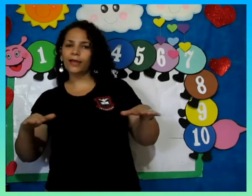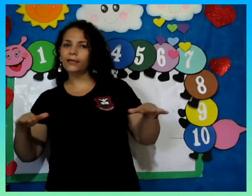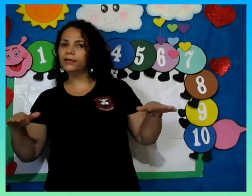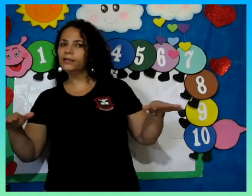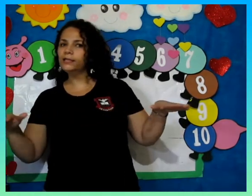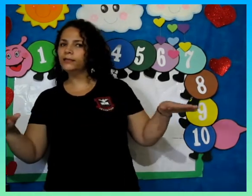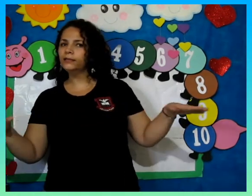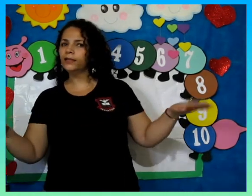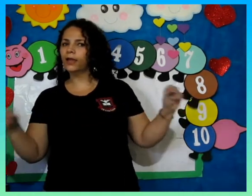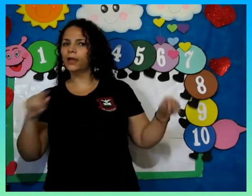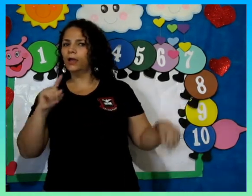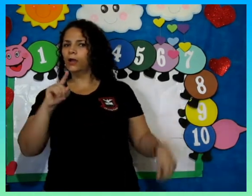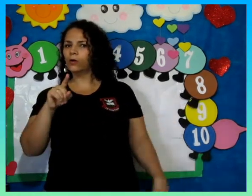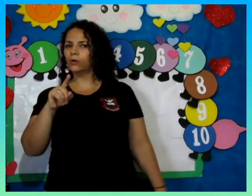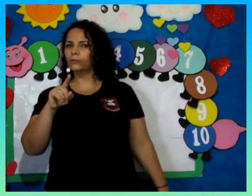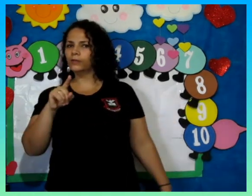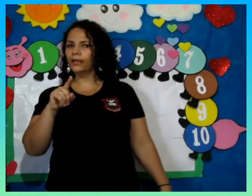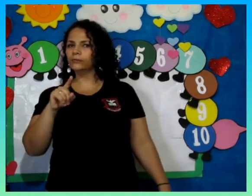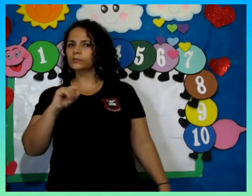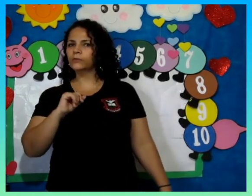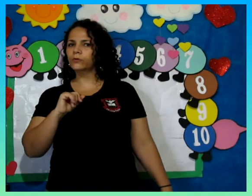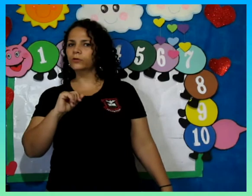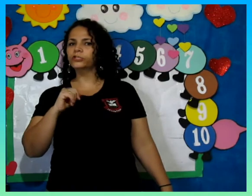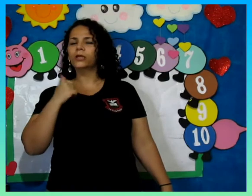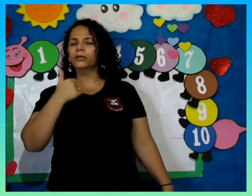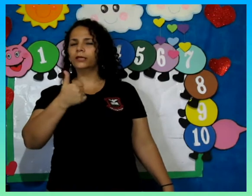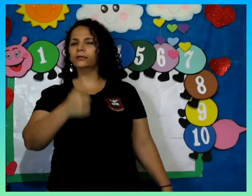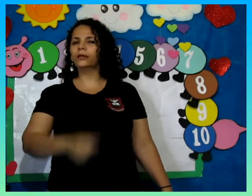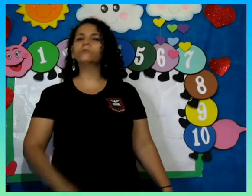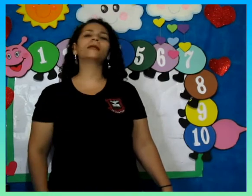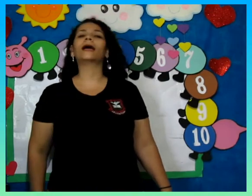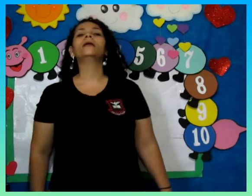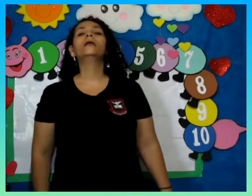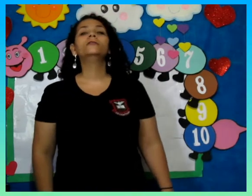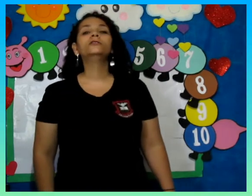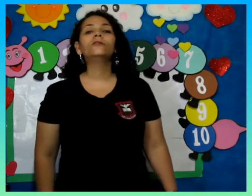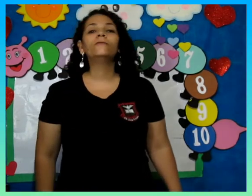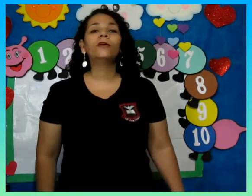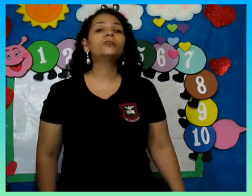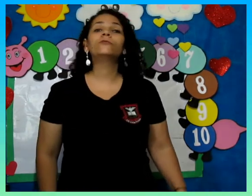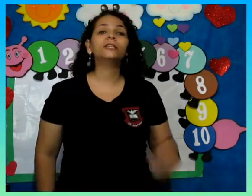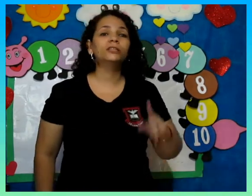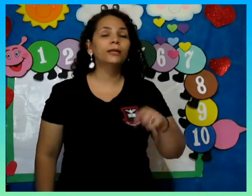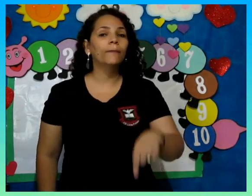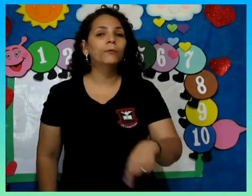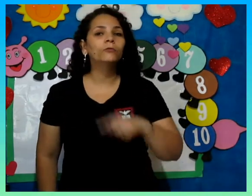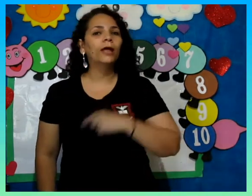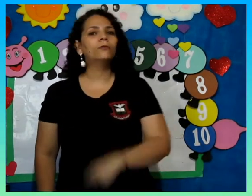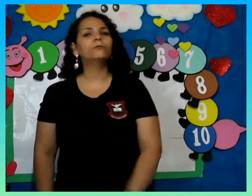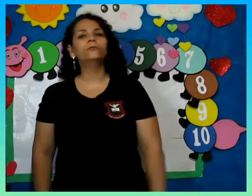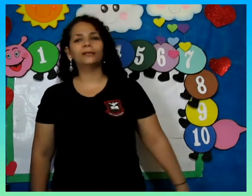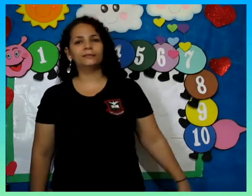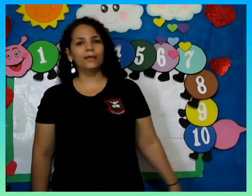linha. Combinado, meus amores? Então tá. Te vejo vocês daqui a pouco lá no WhatsApp,